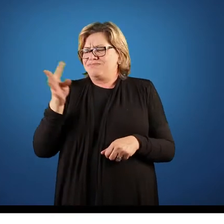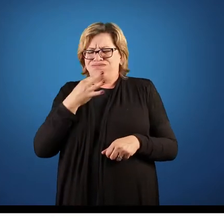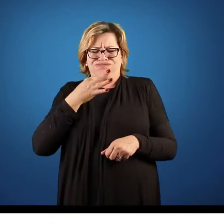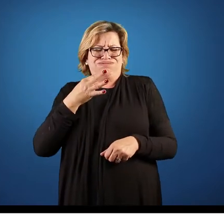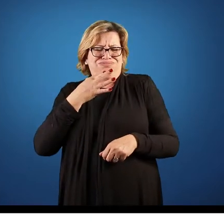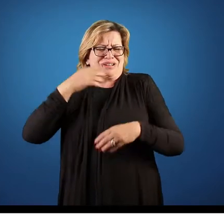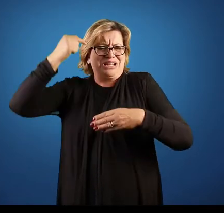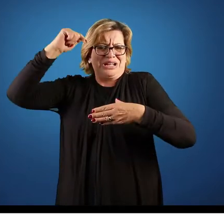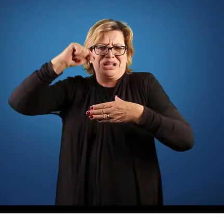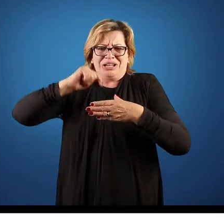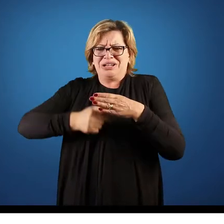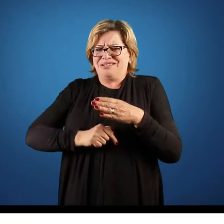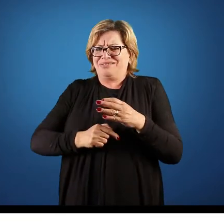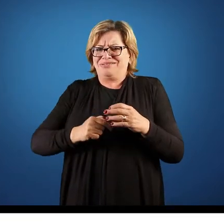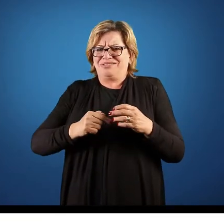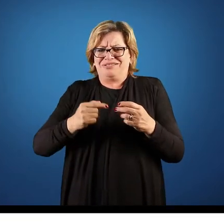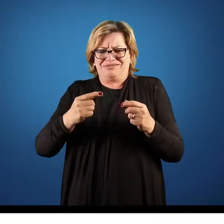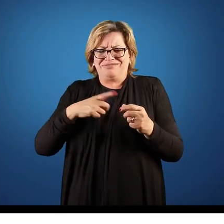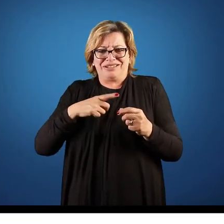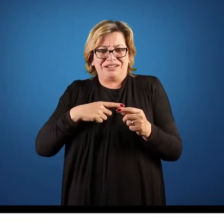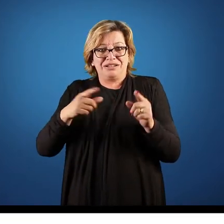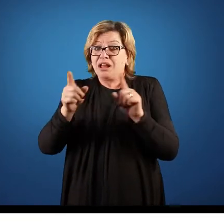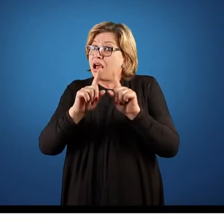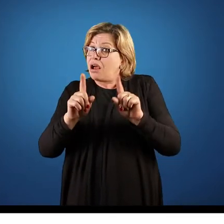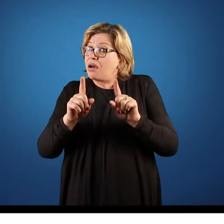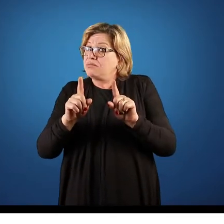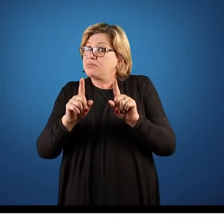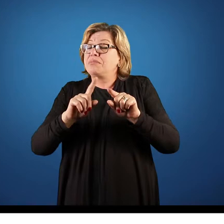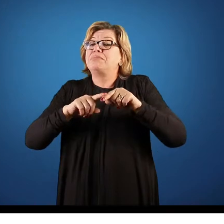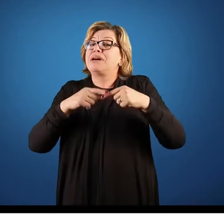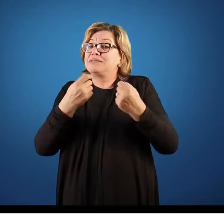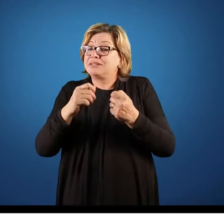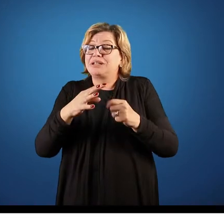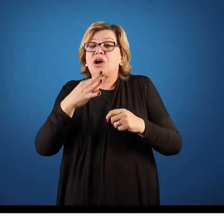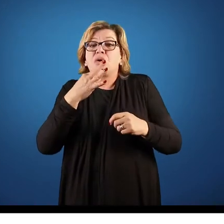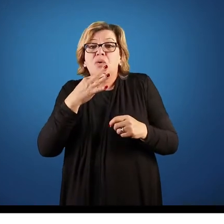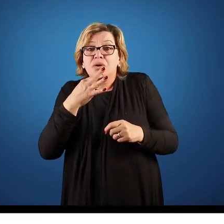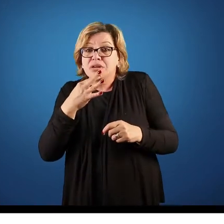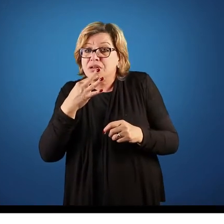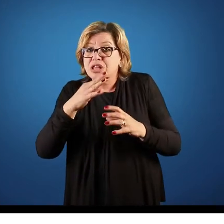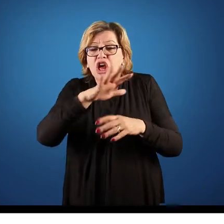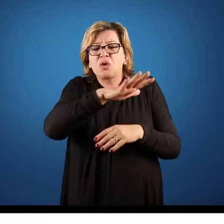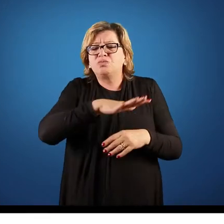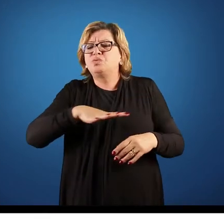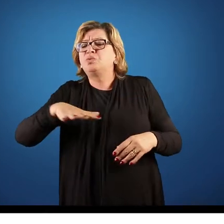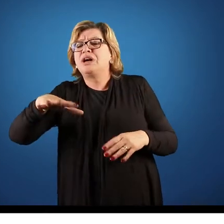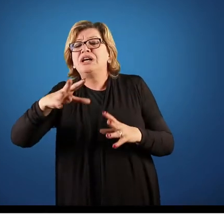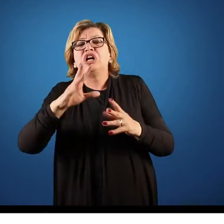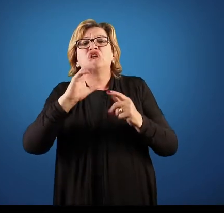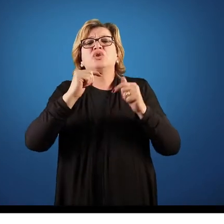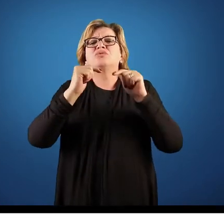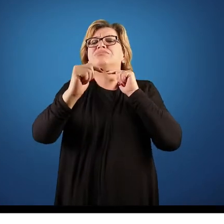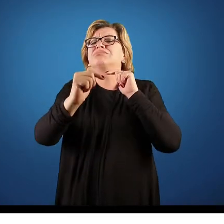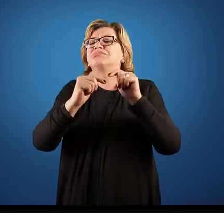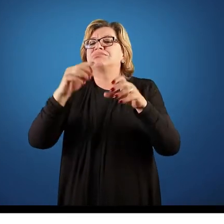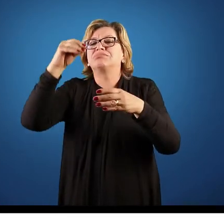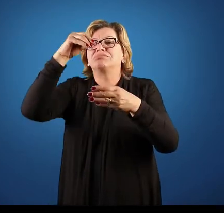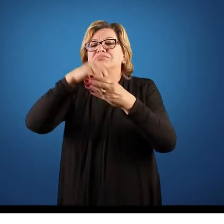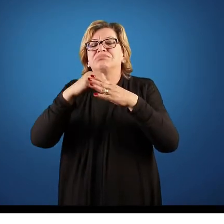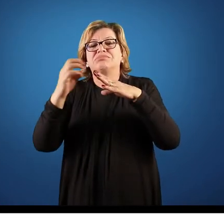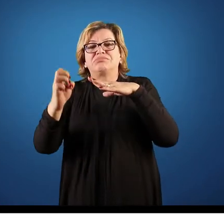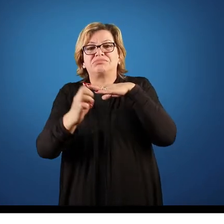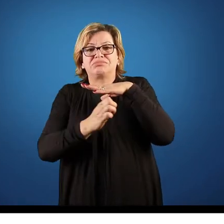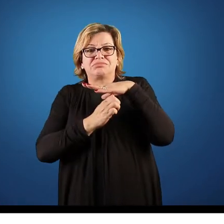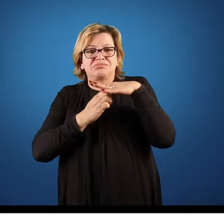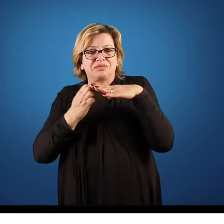ele precisa conhecer as tarefas. Quais são as tarefas básicas da empresa? O que realmente ela faz? Qual que é a interligação dessas